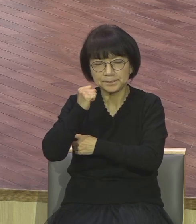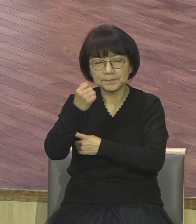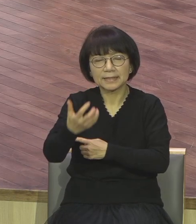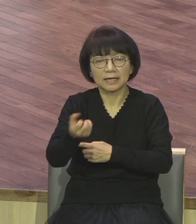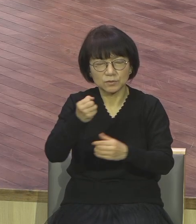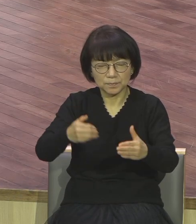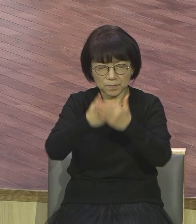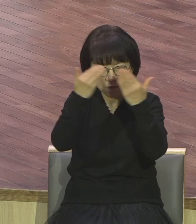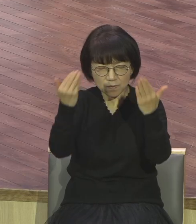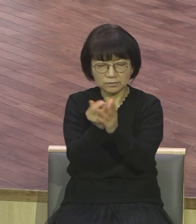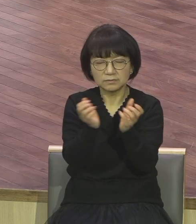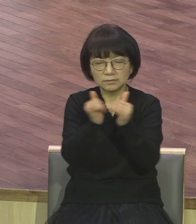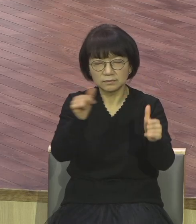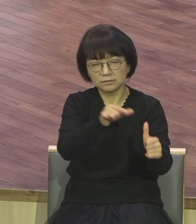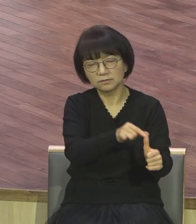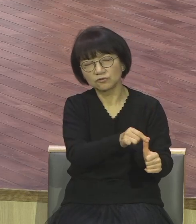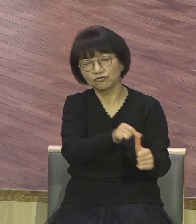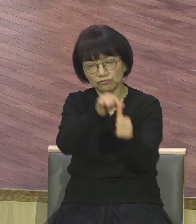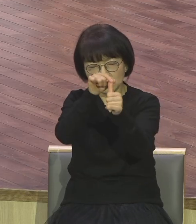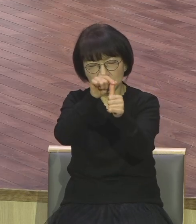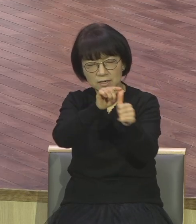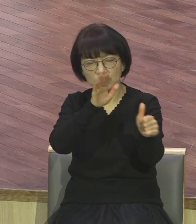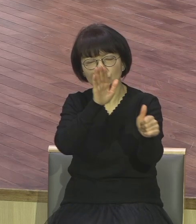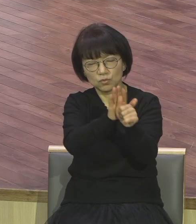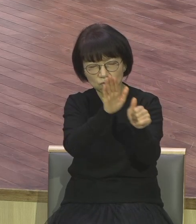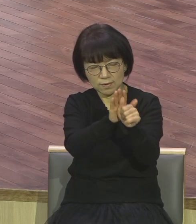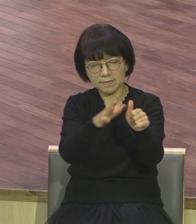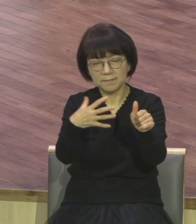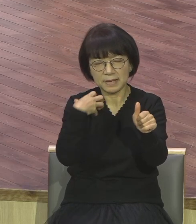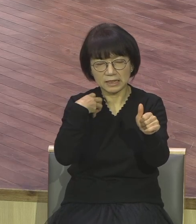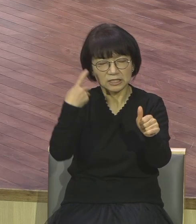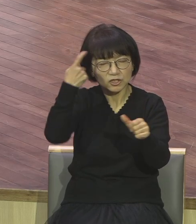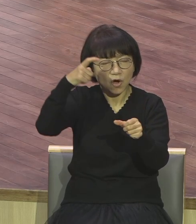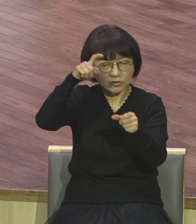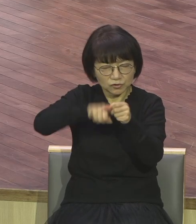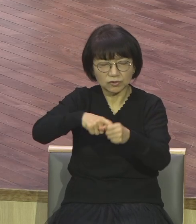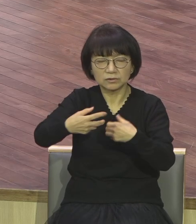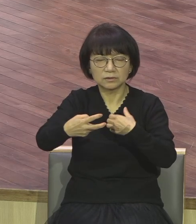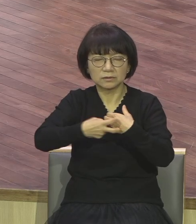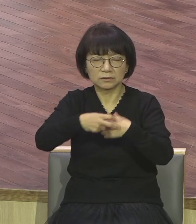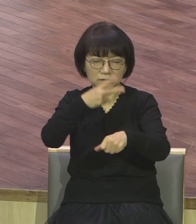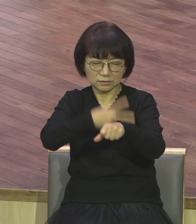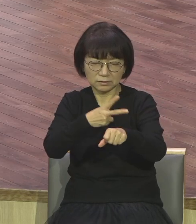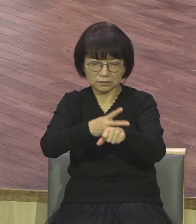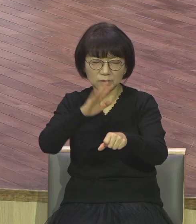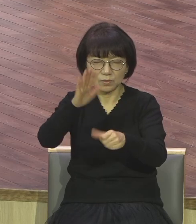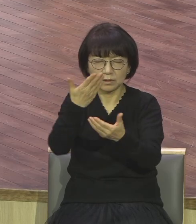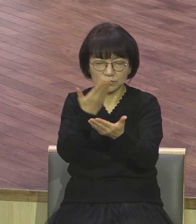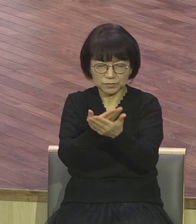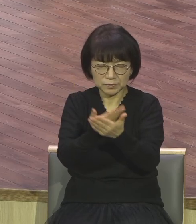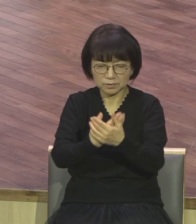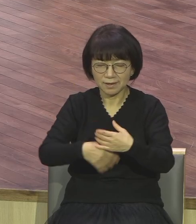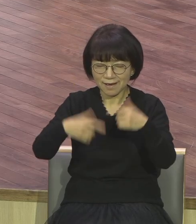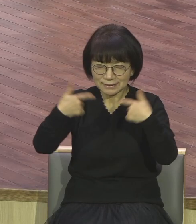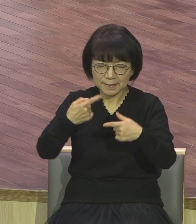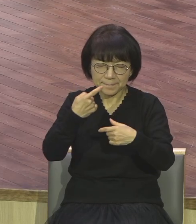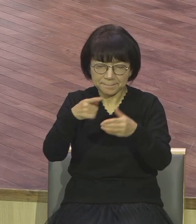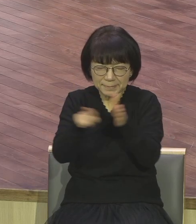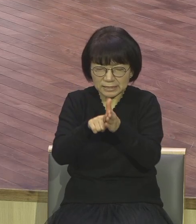살려낼 수 있는 영적 의사들이 되게 하야 주옵소서 늘 믿음의 입을 크게 열고 기도의